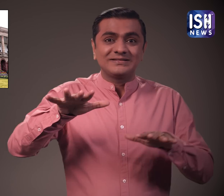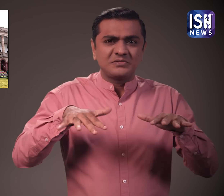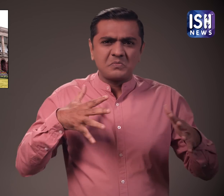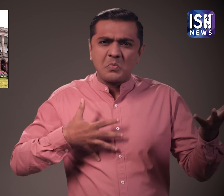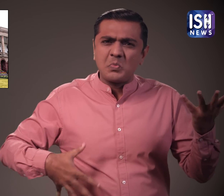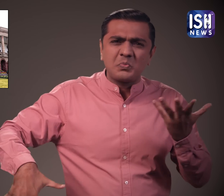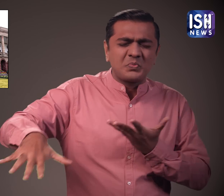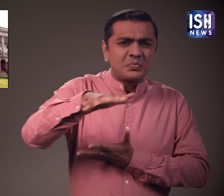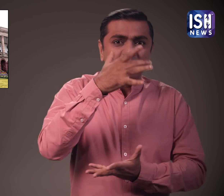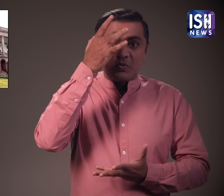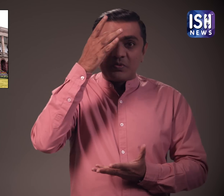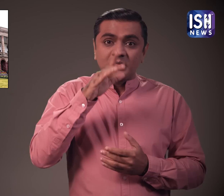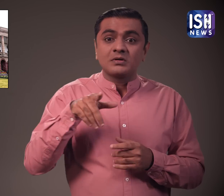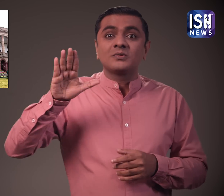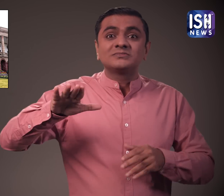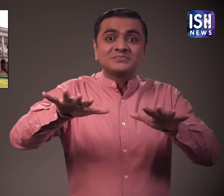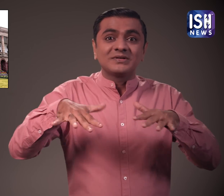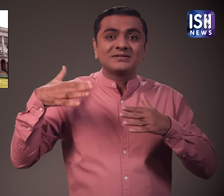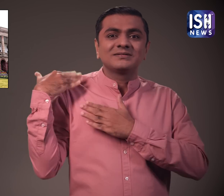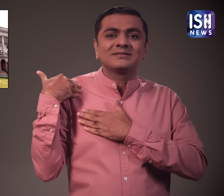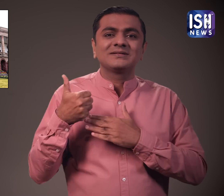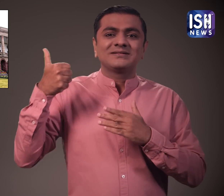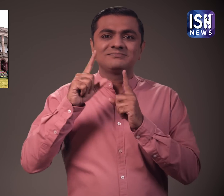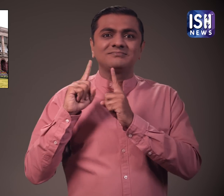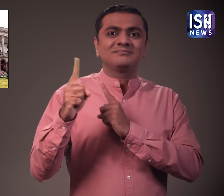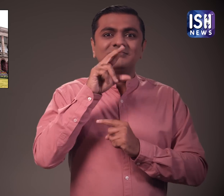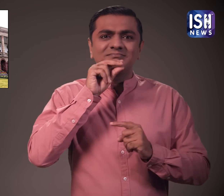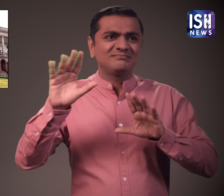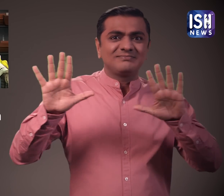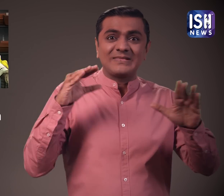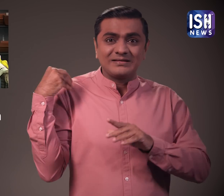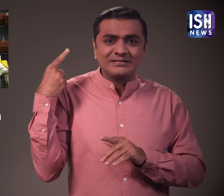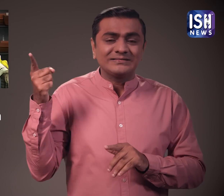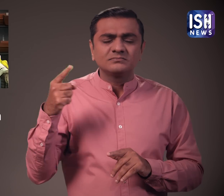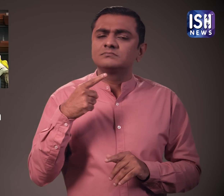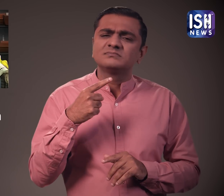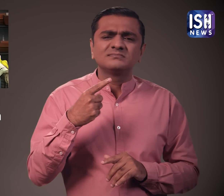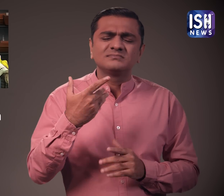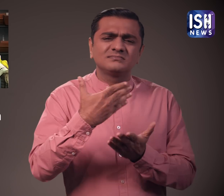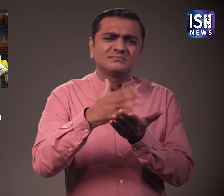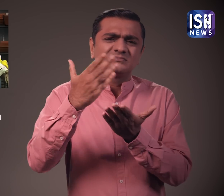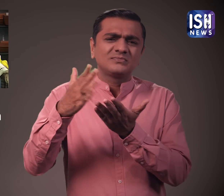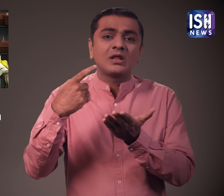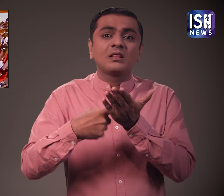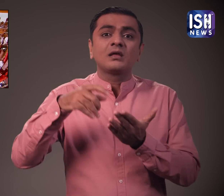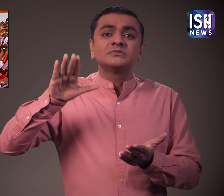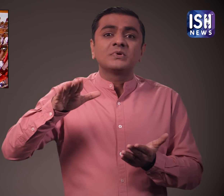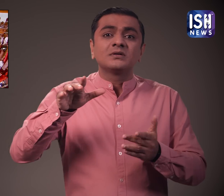अब बदर विभार के कारण स्पीकर ने चार सांसदों को लोगसभा से निलंबित कर दिया था और